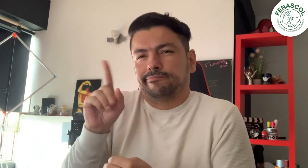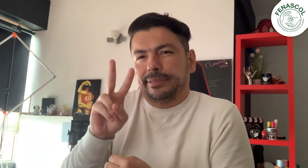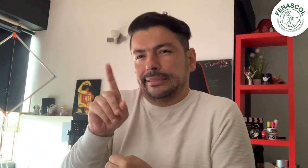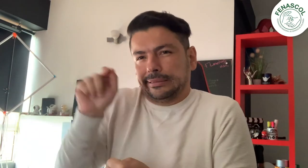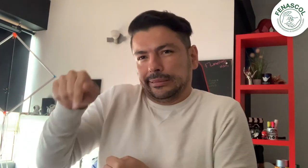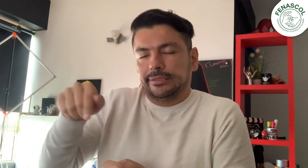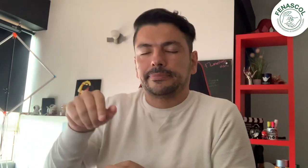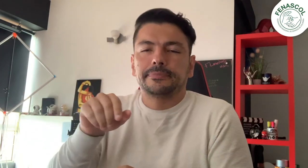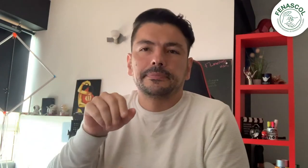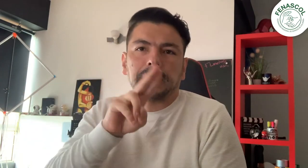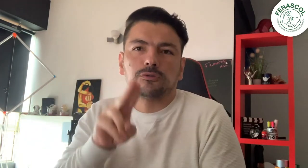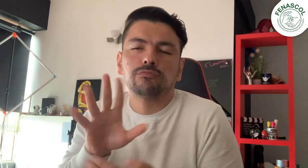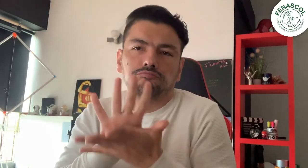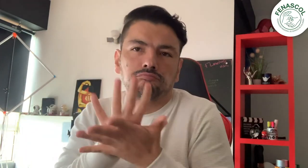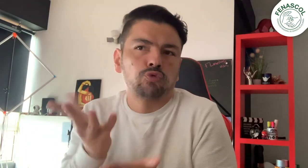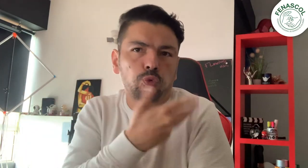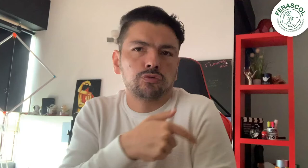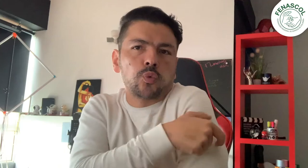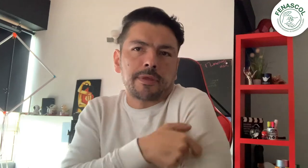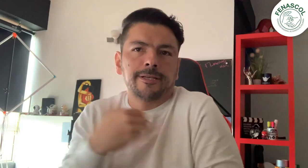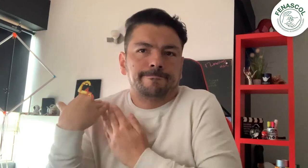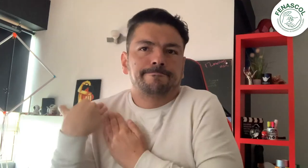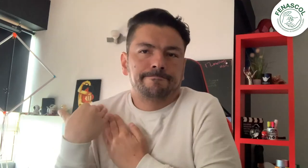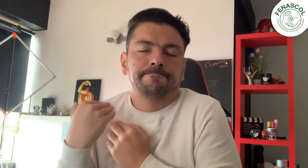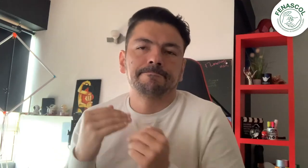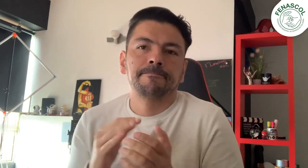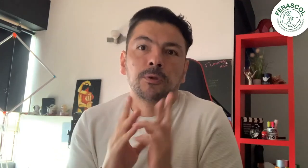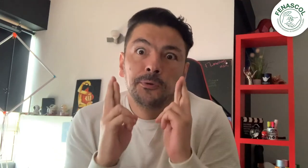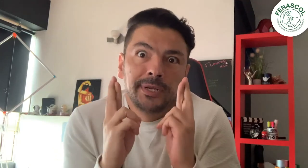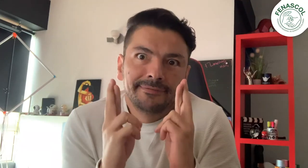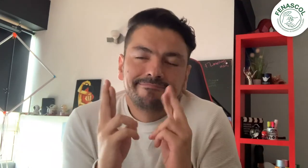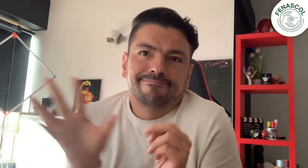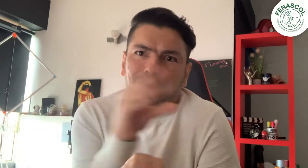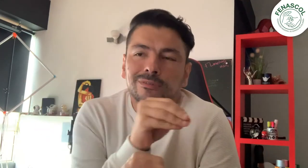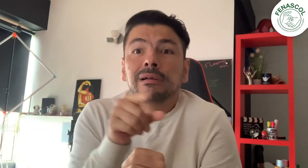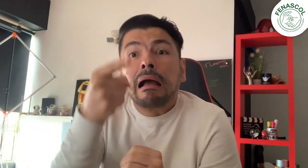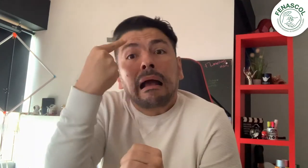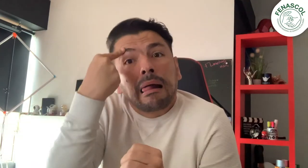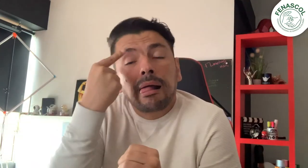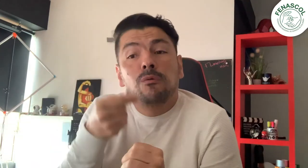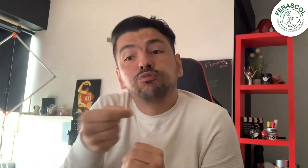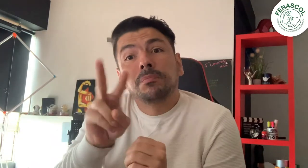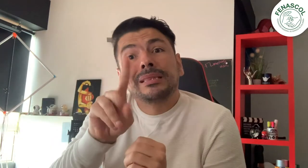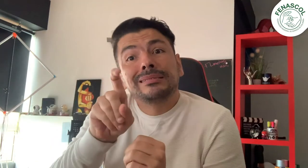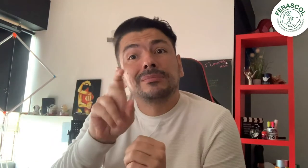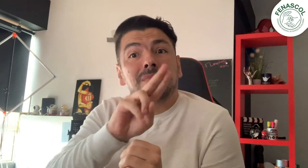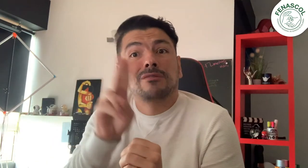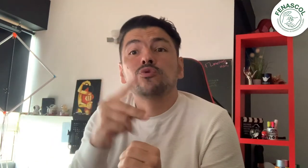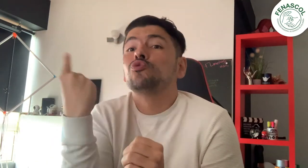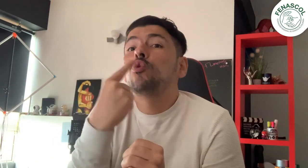ya hemos ubicado baños, lugares para comprar algo de comer o tomar. No se preocupen que el comité ya está teniendo en cuenta